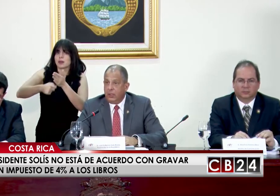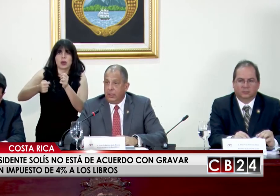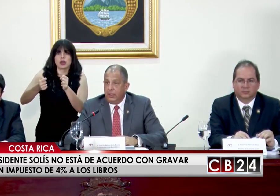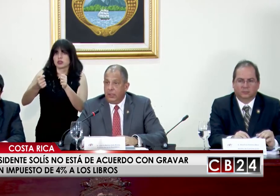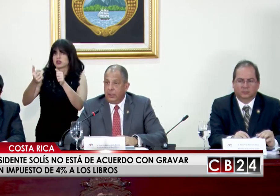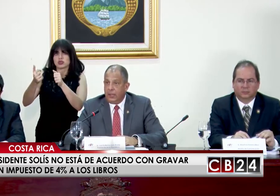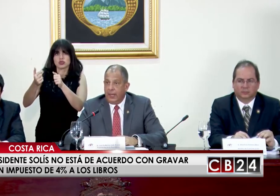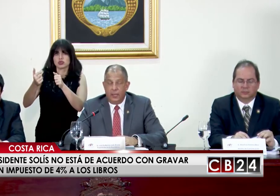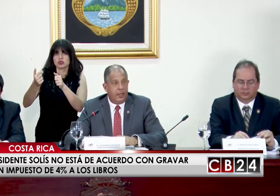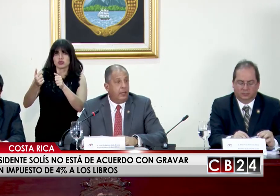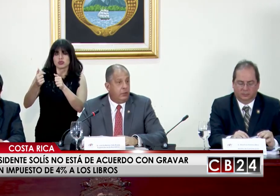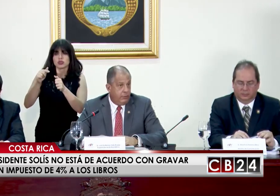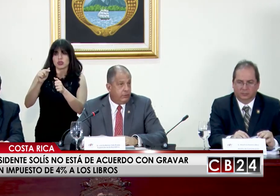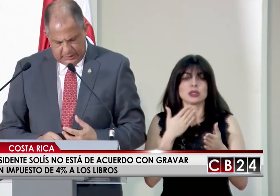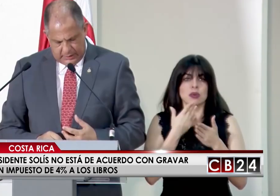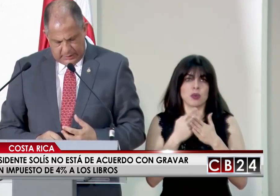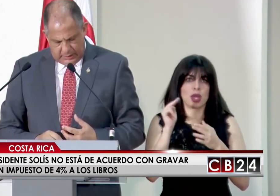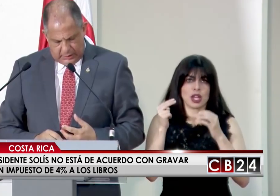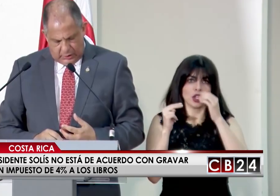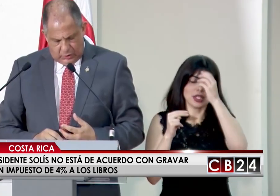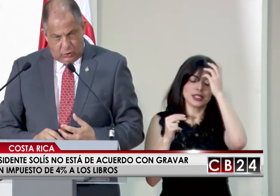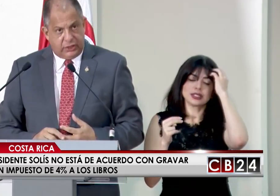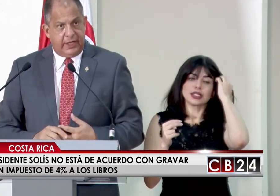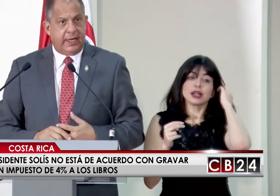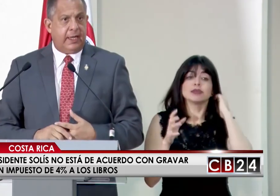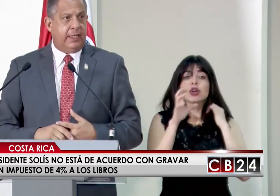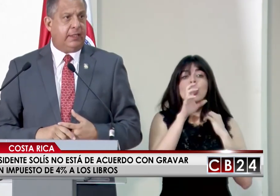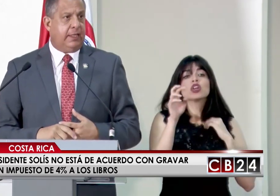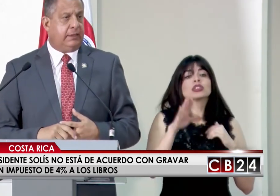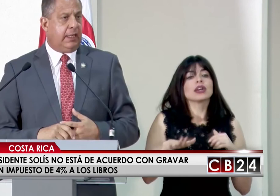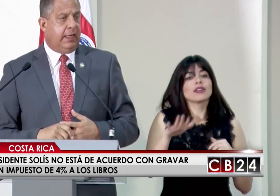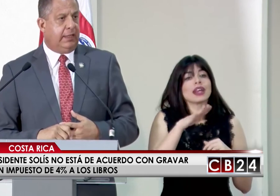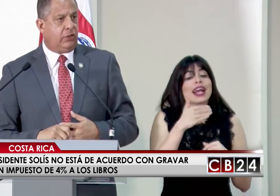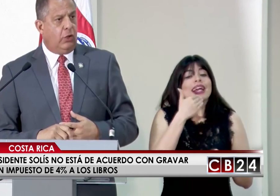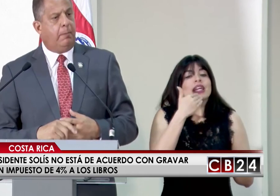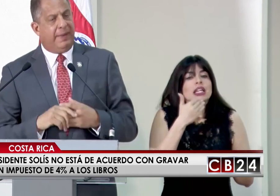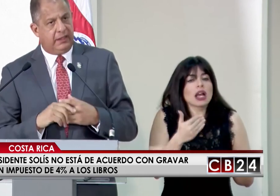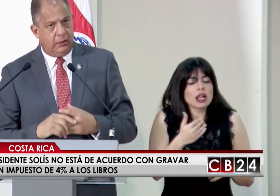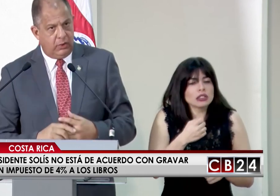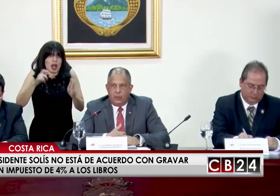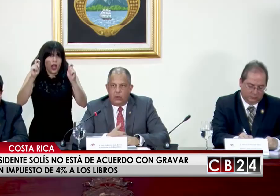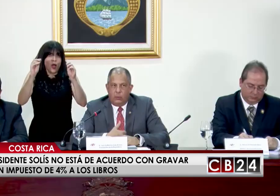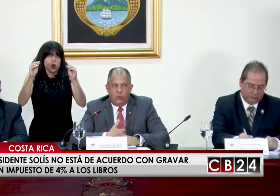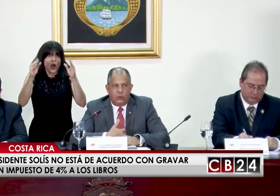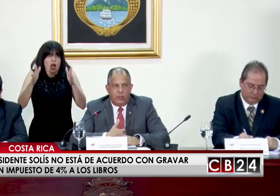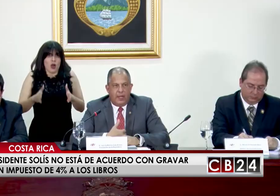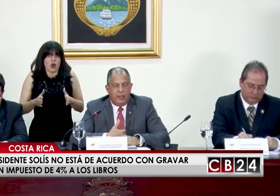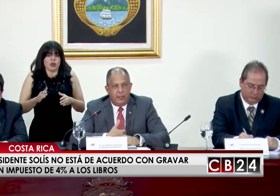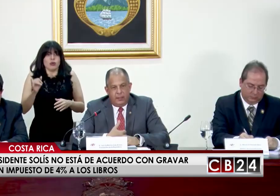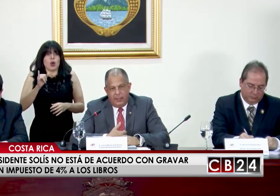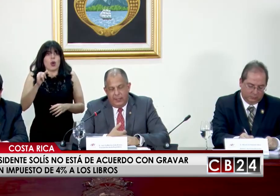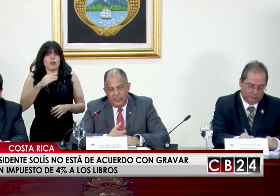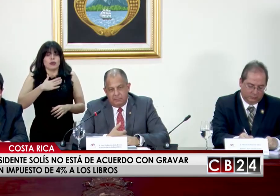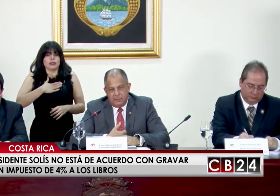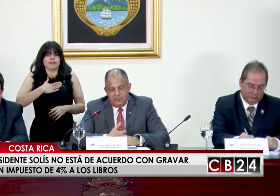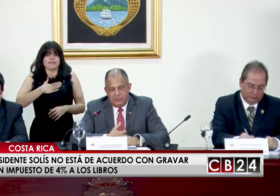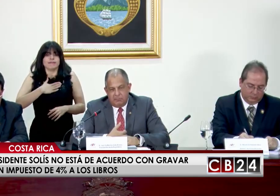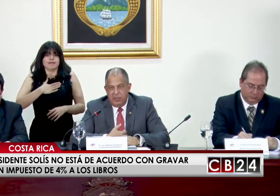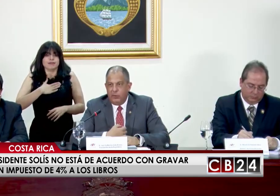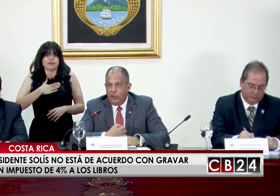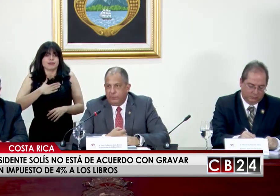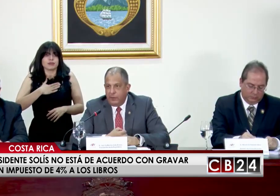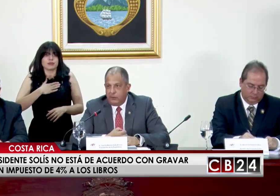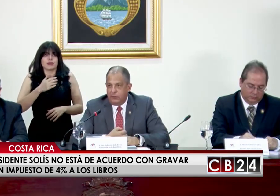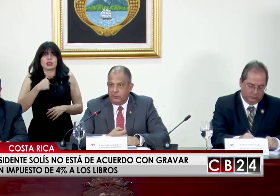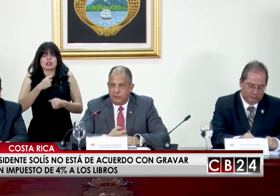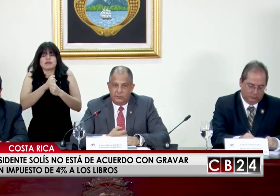a los libros. A Solís le espera una agenda muy apretada, en los cuales visitará avances en proyectos